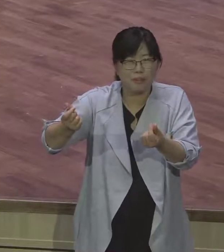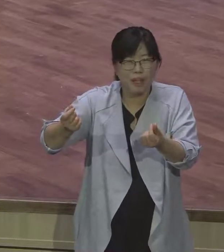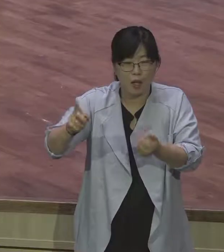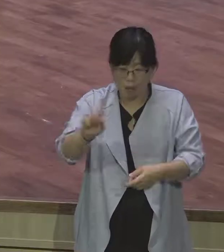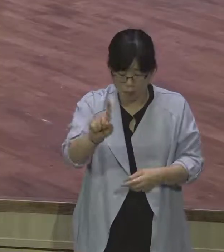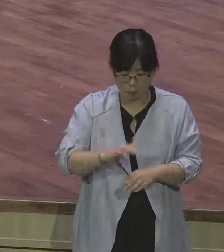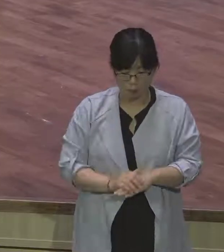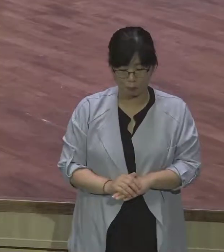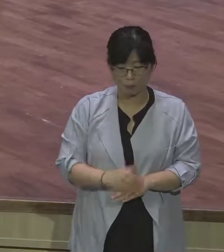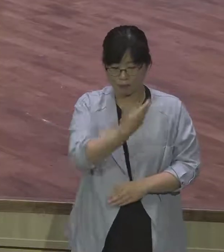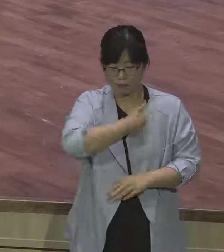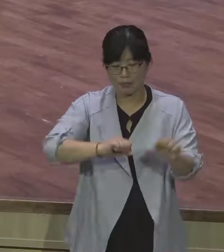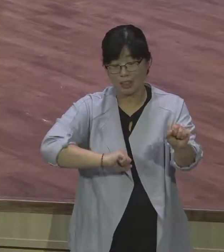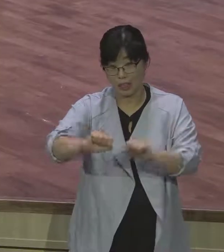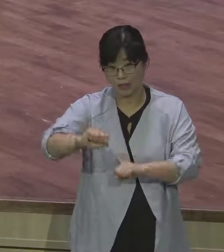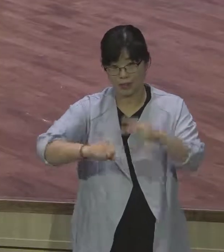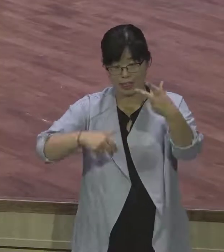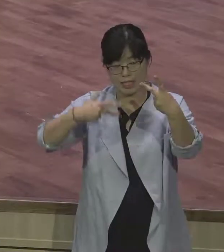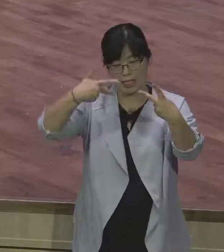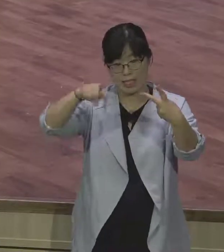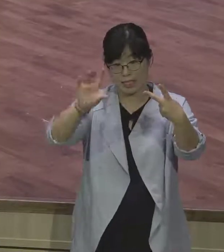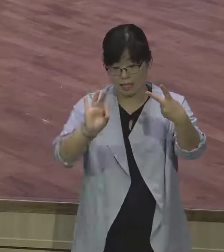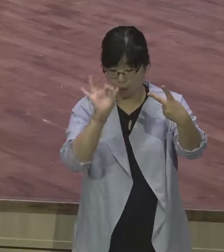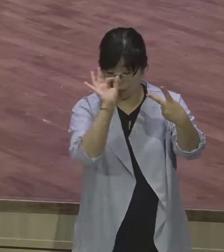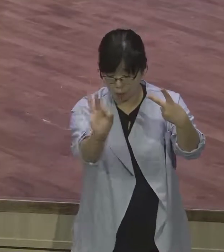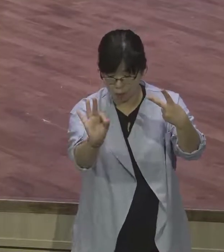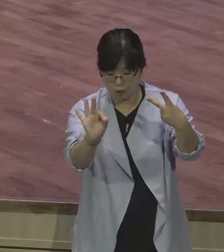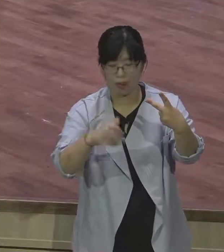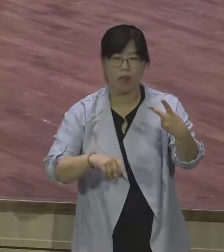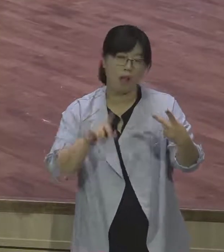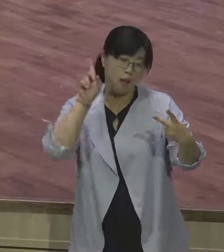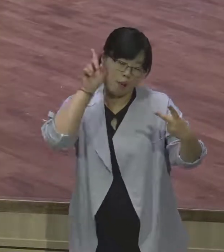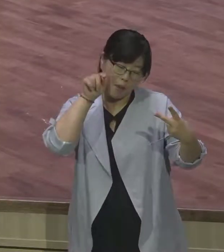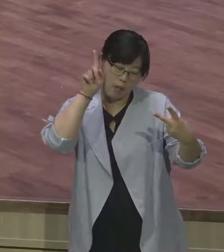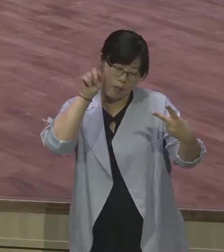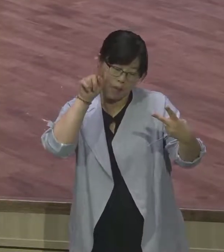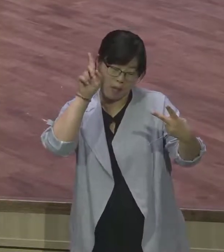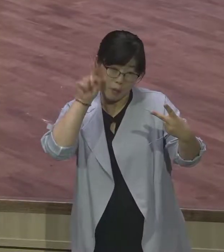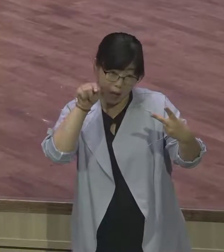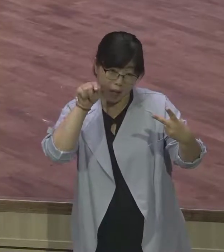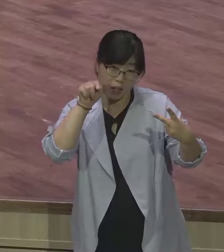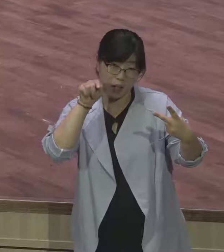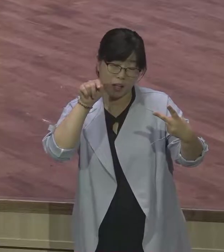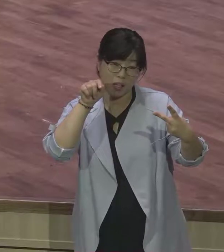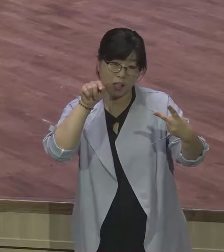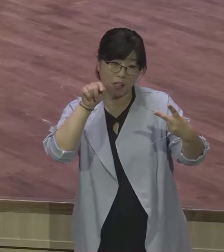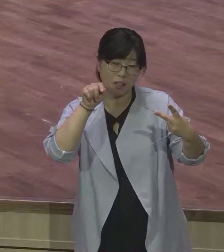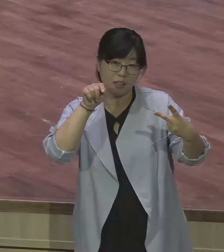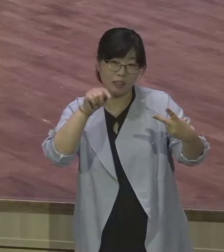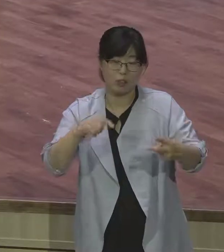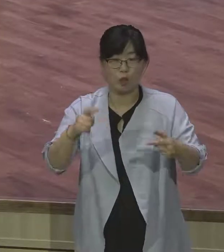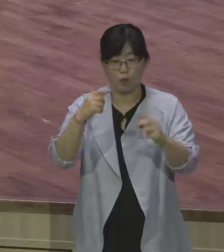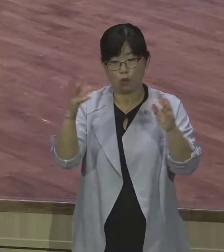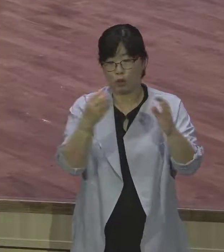마음을 같이하여 성전에 모으기로 힘쓰고 집에서 떡을 떼며 기쁨과 순졸한 마음으로 음식을 먹고